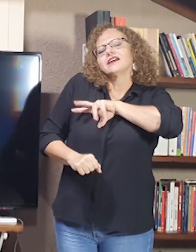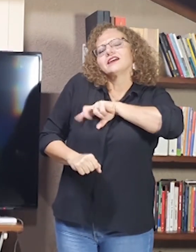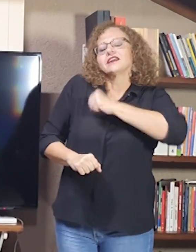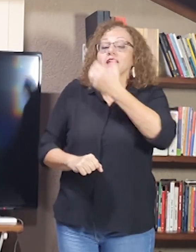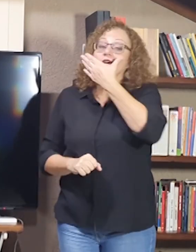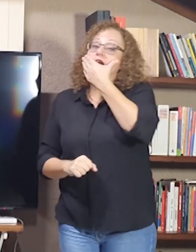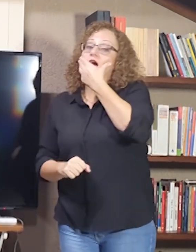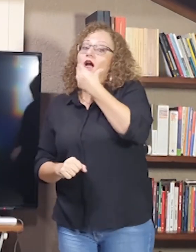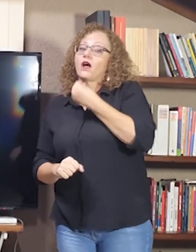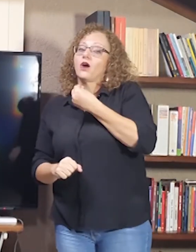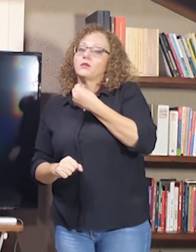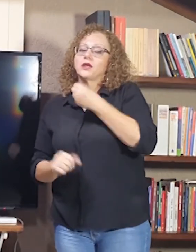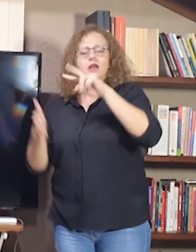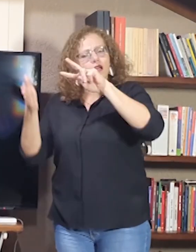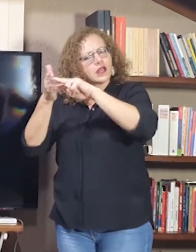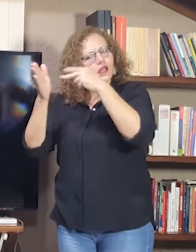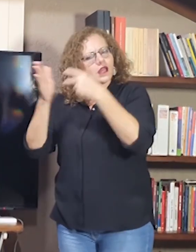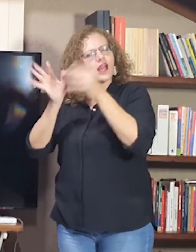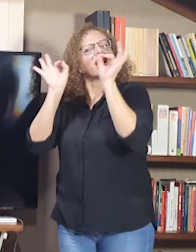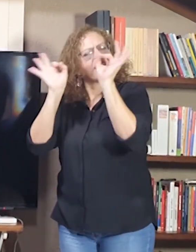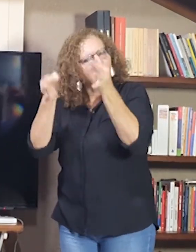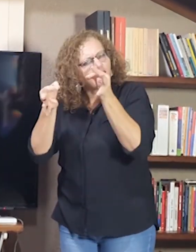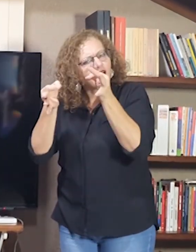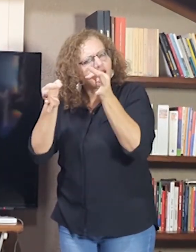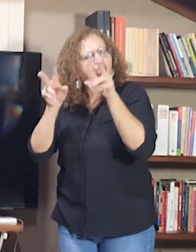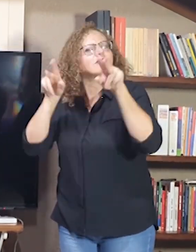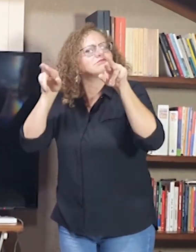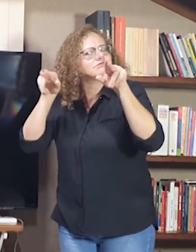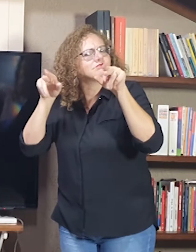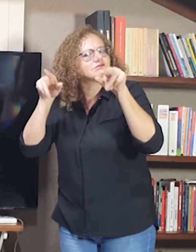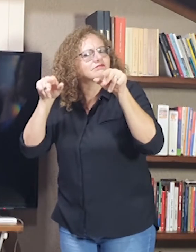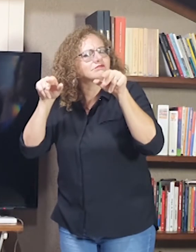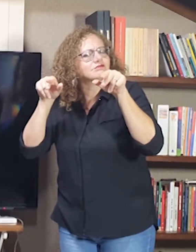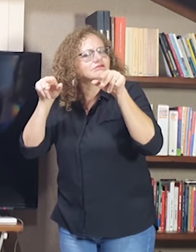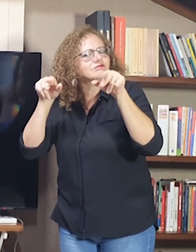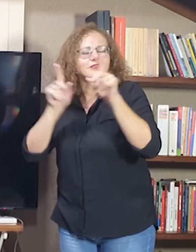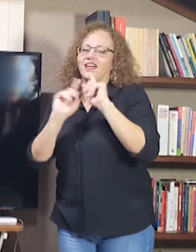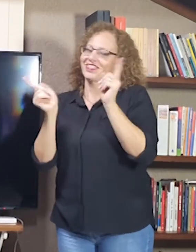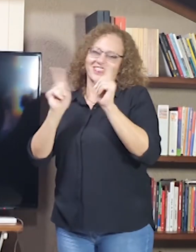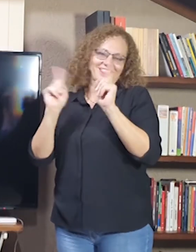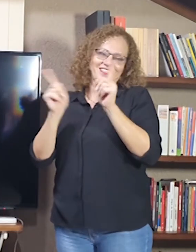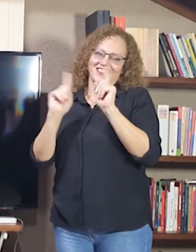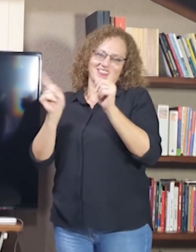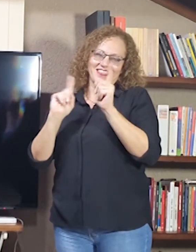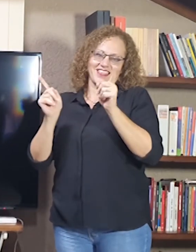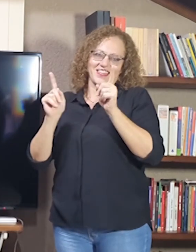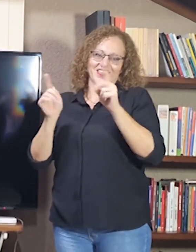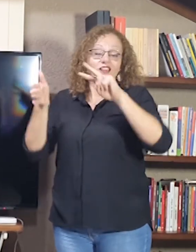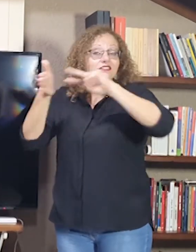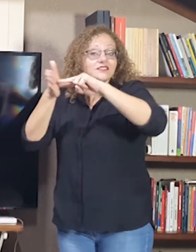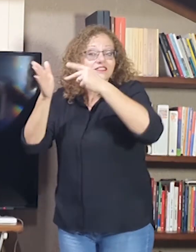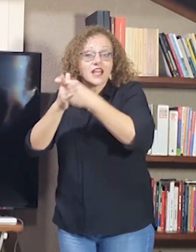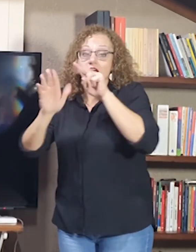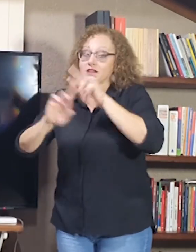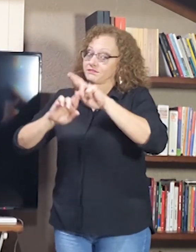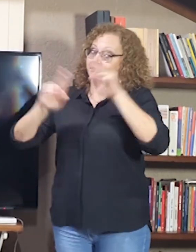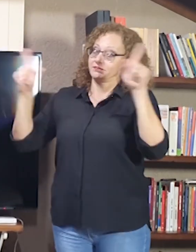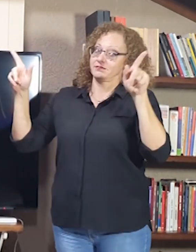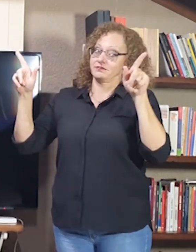Significa a mesma coisa? Não. São significados diferentes. Na